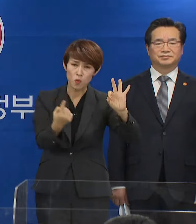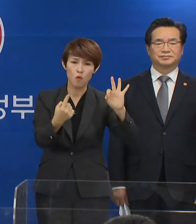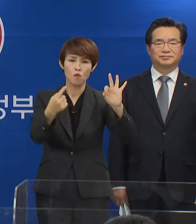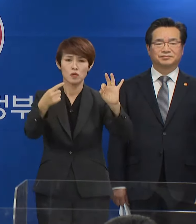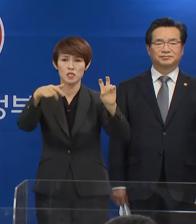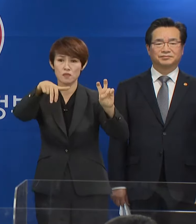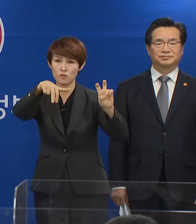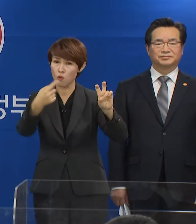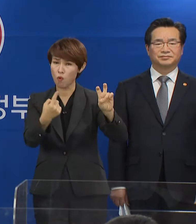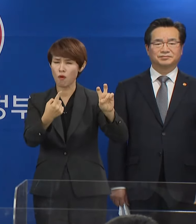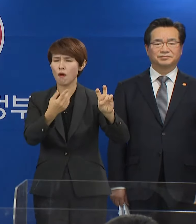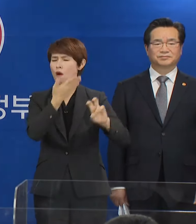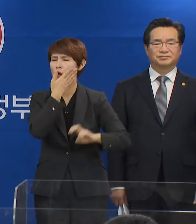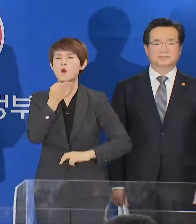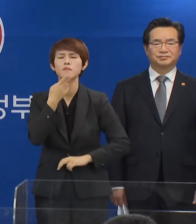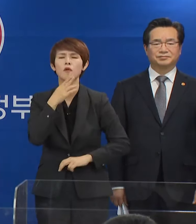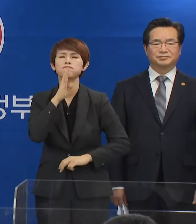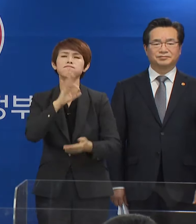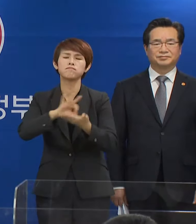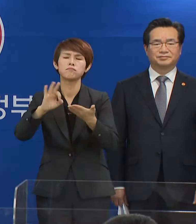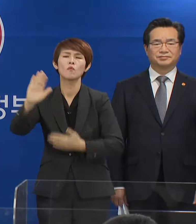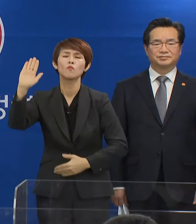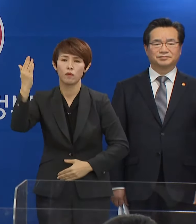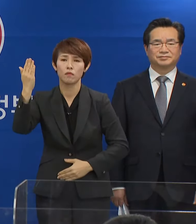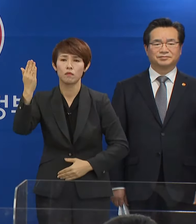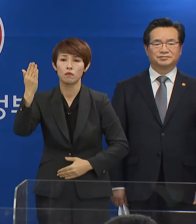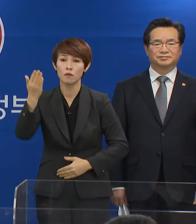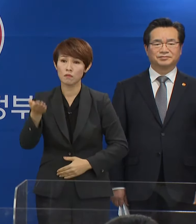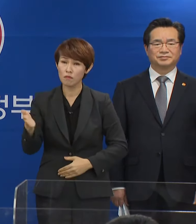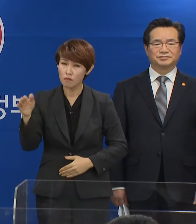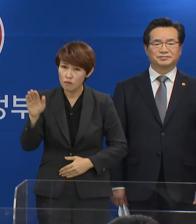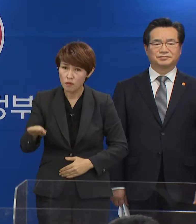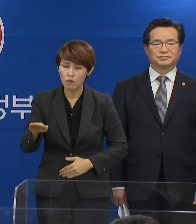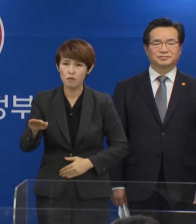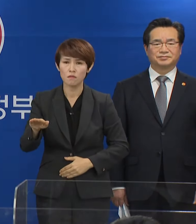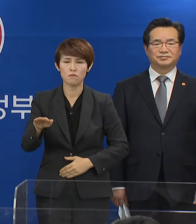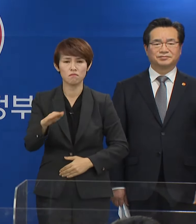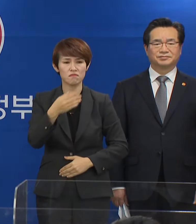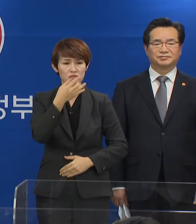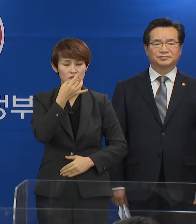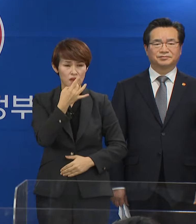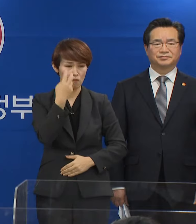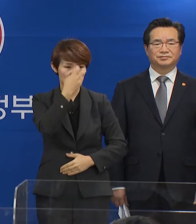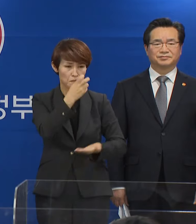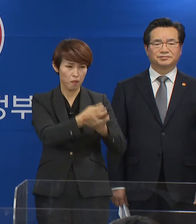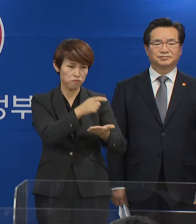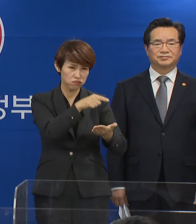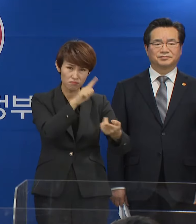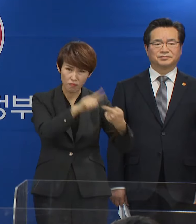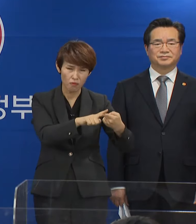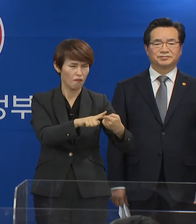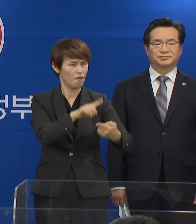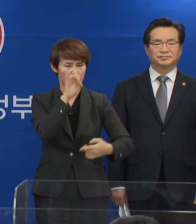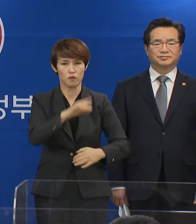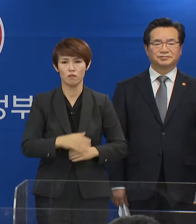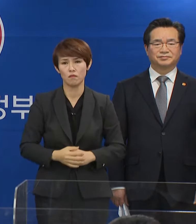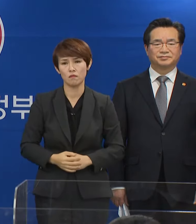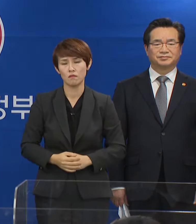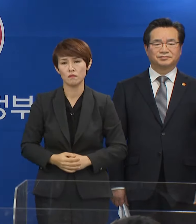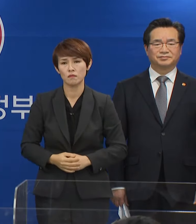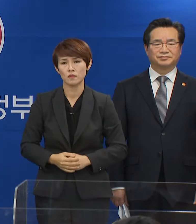20조원도 충분히 쓸 수 있습니다. 그러나 이런 식은 안 됩니다. 안 그래도